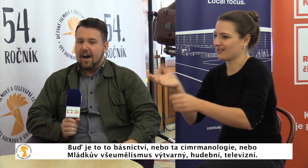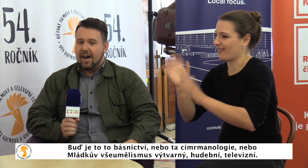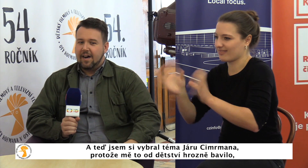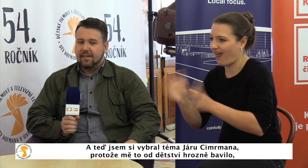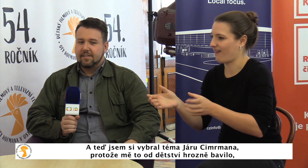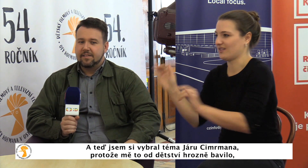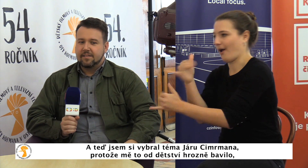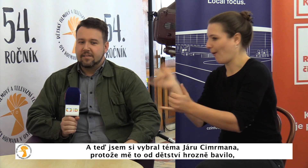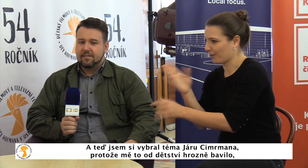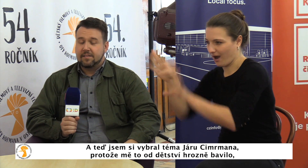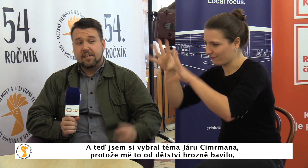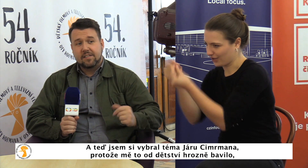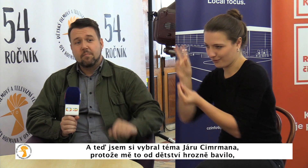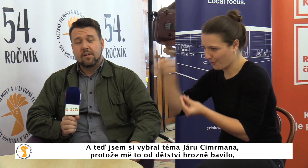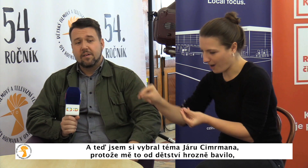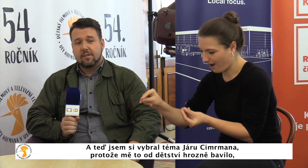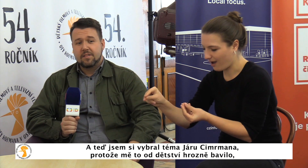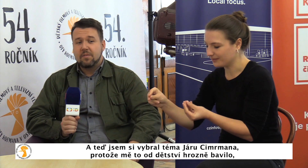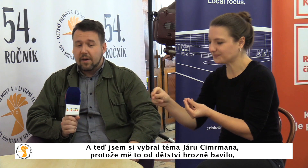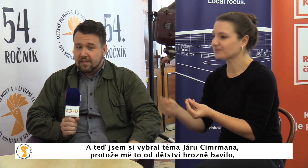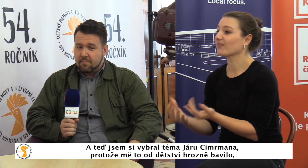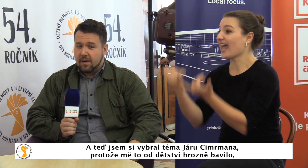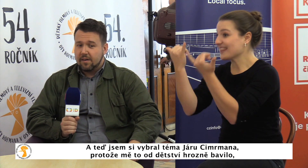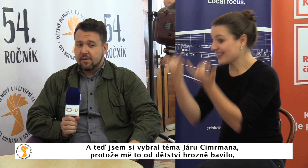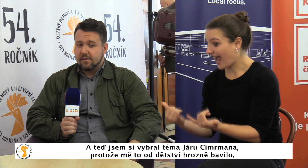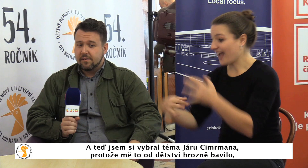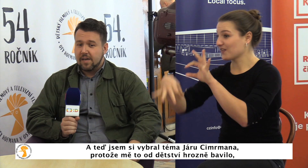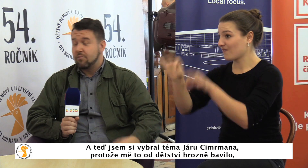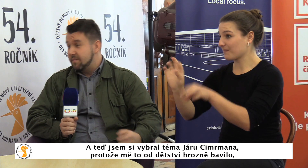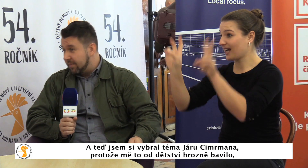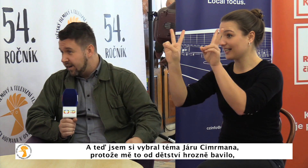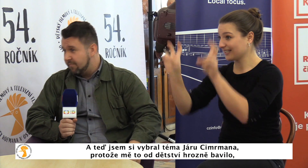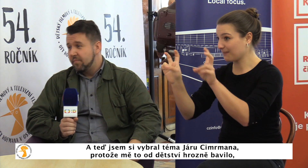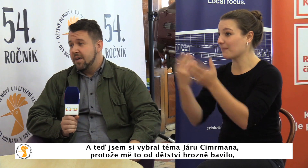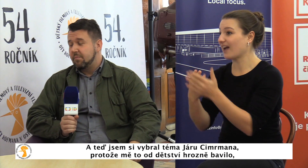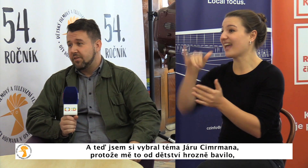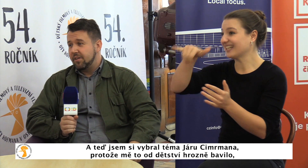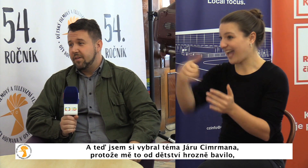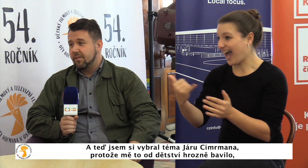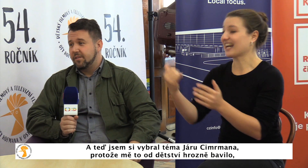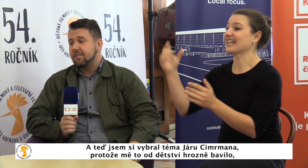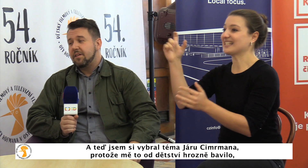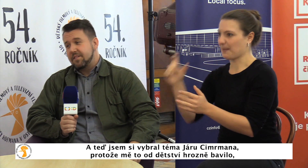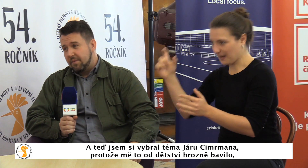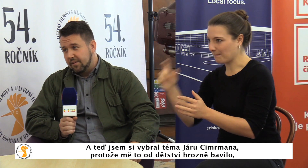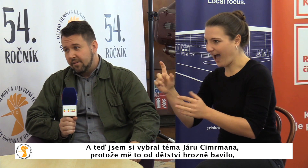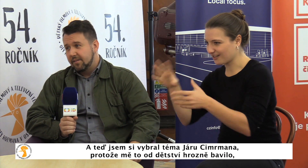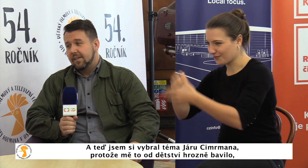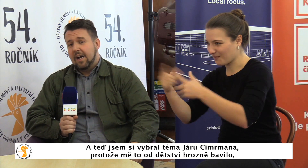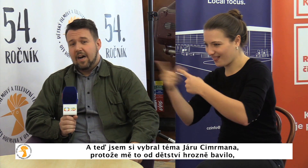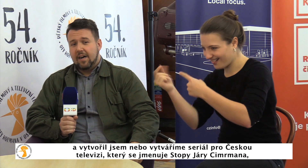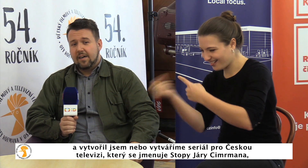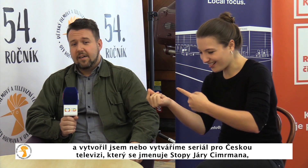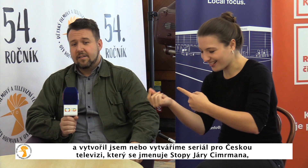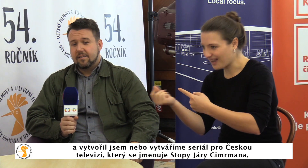A teď jsem si vybral téma Járu Cimrmana, protože mě to o dětství hrozně bavilo.